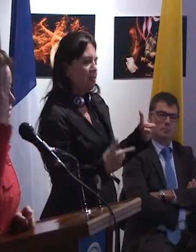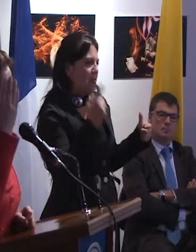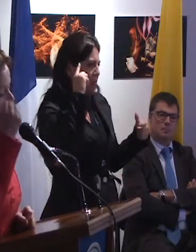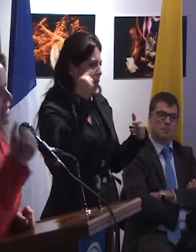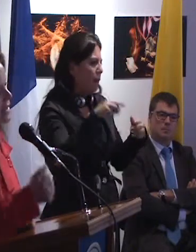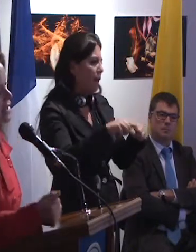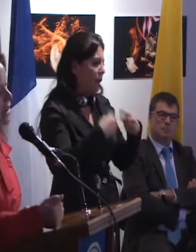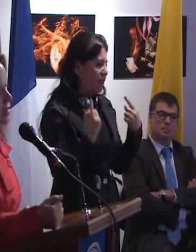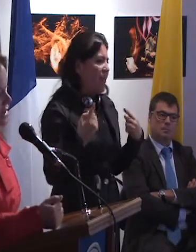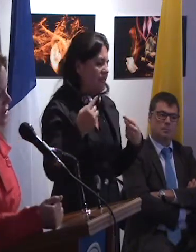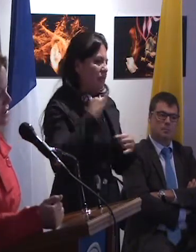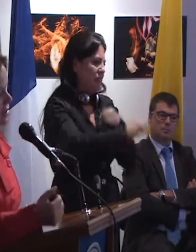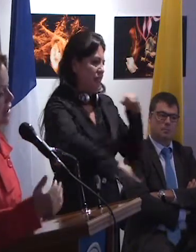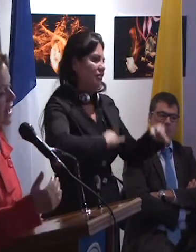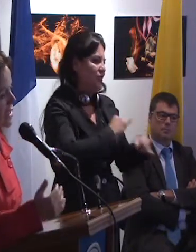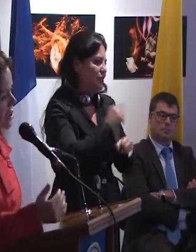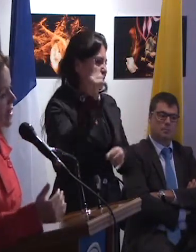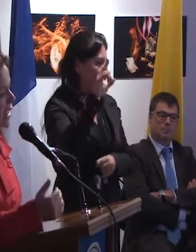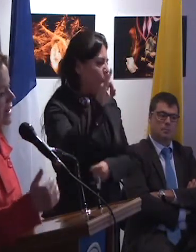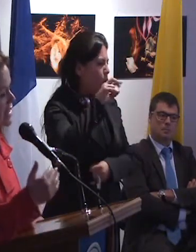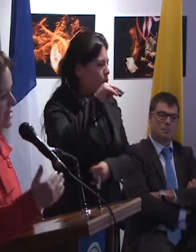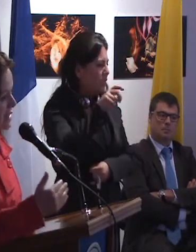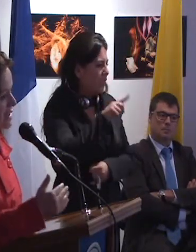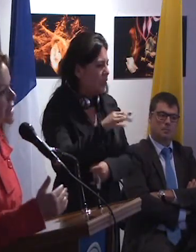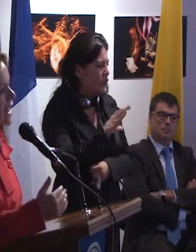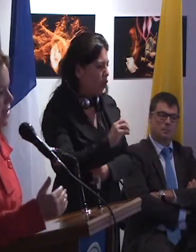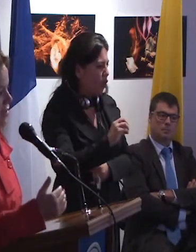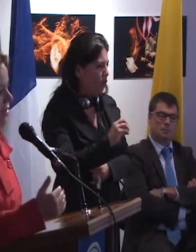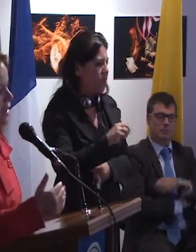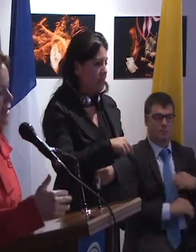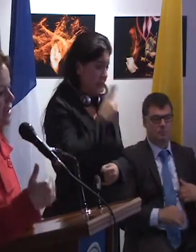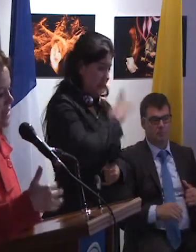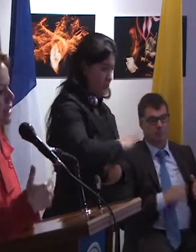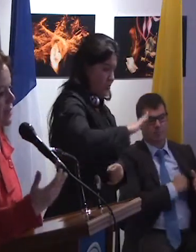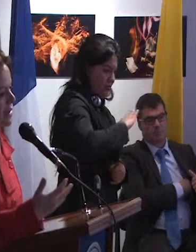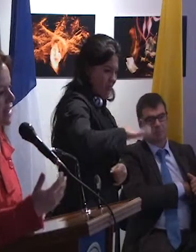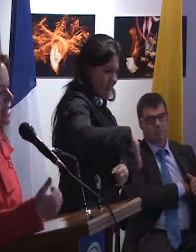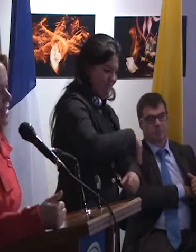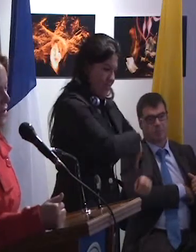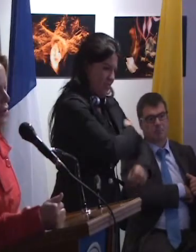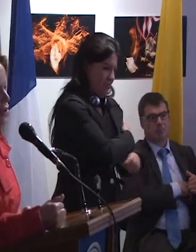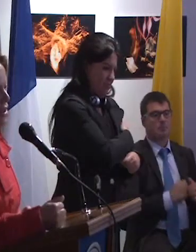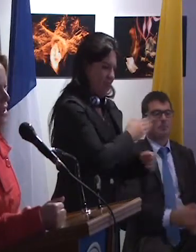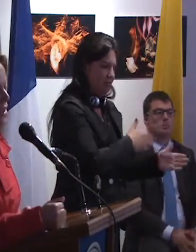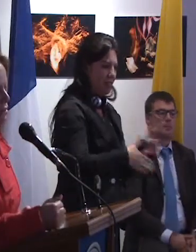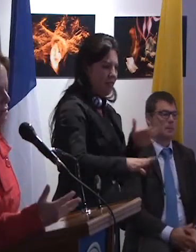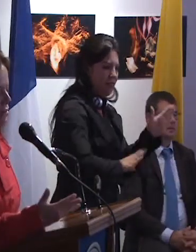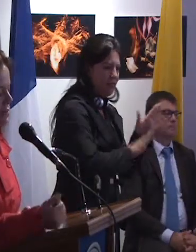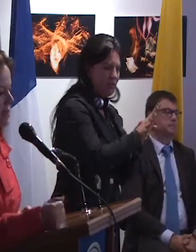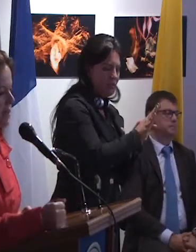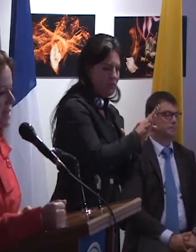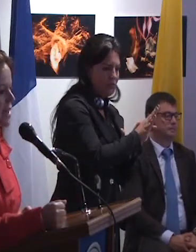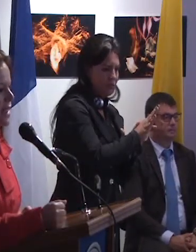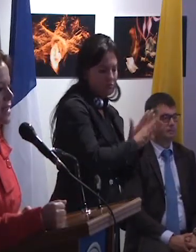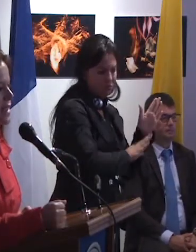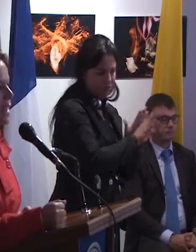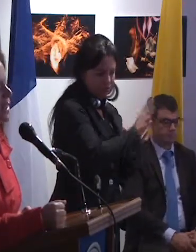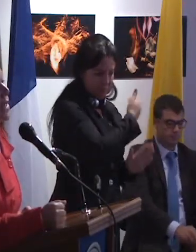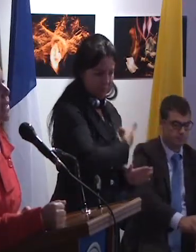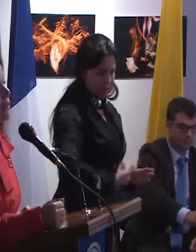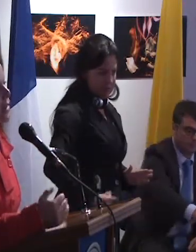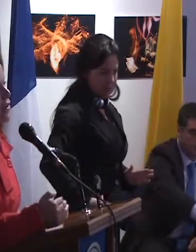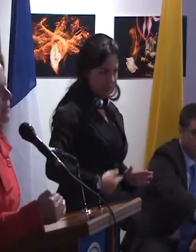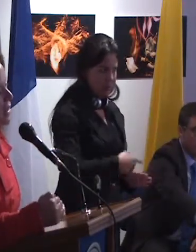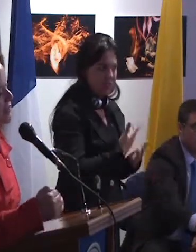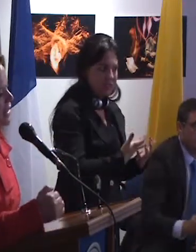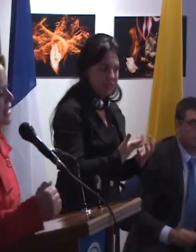orden internacional desde la UNESCO, nacional desde el Ministerio, desde el Plan de Desarrollo de Presidencia,